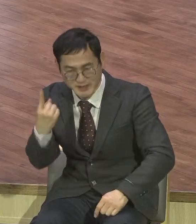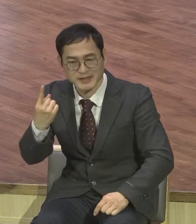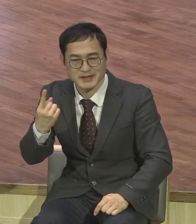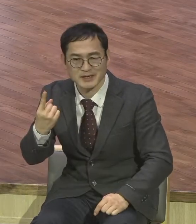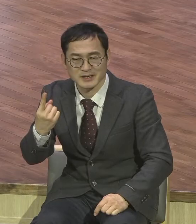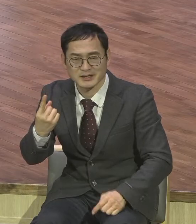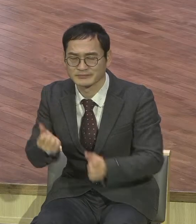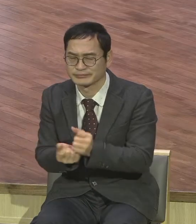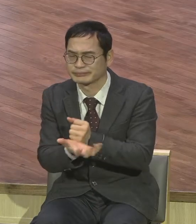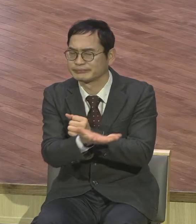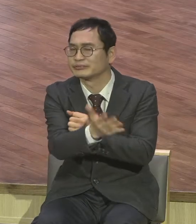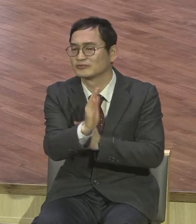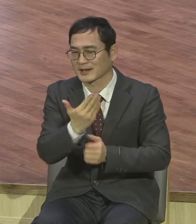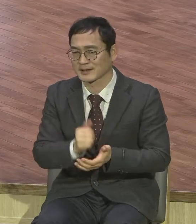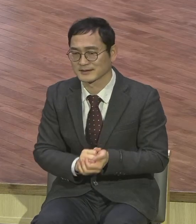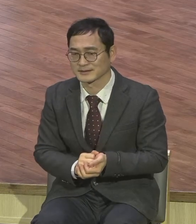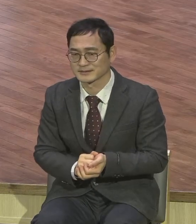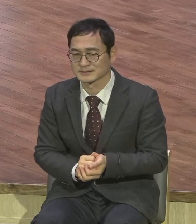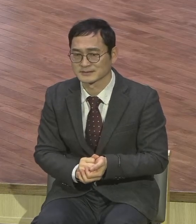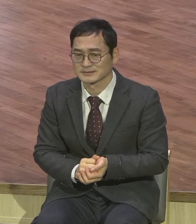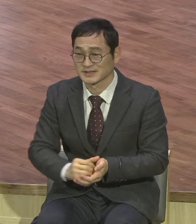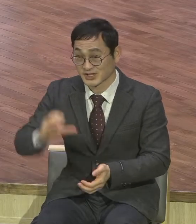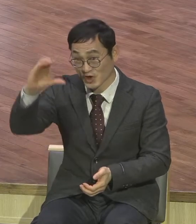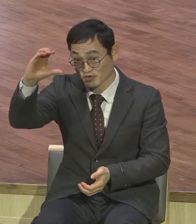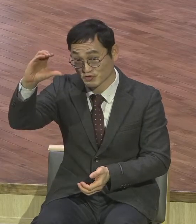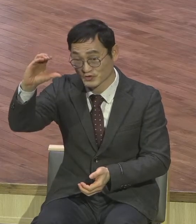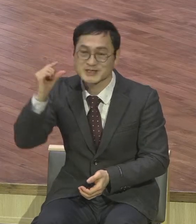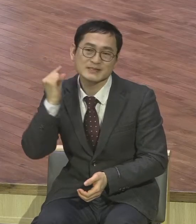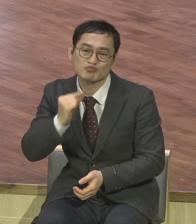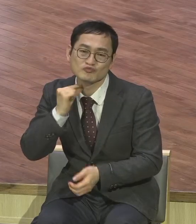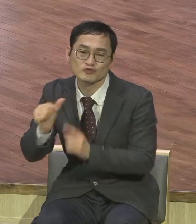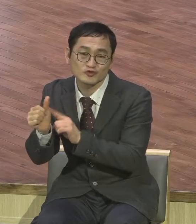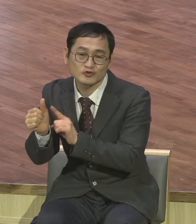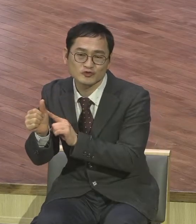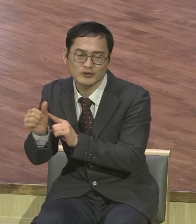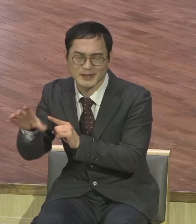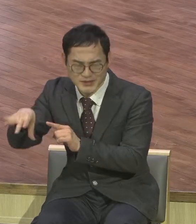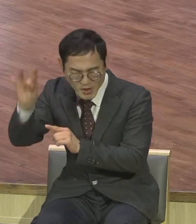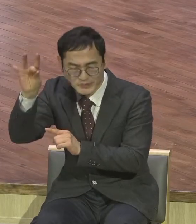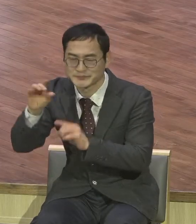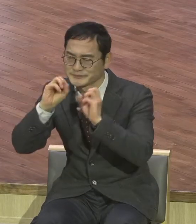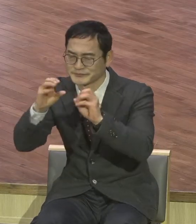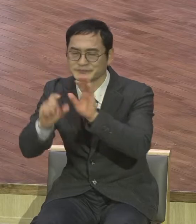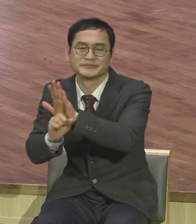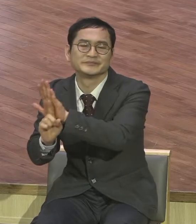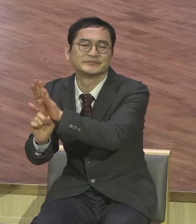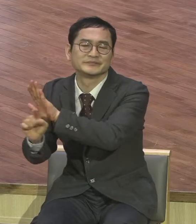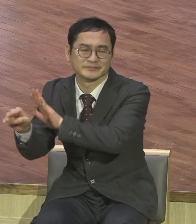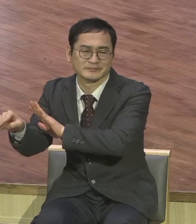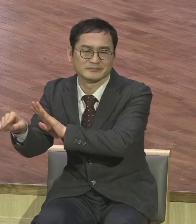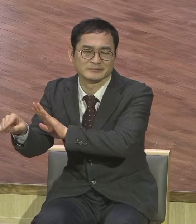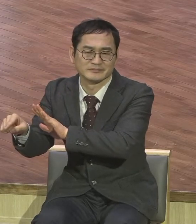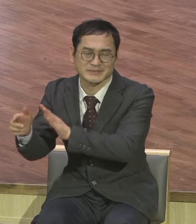신부가 그렇게 외쳤던 것이 시작된 거예요. 교회가 사회적으로 정치적으로 경제적으로